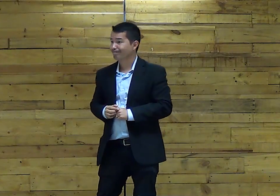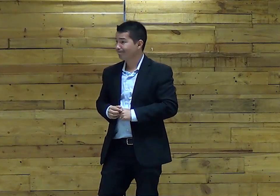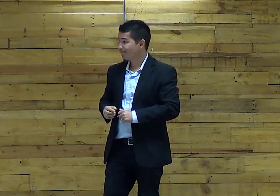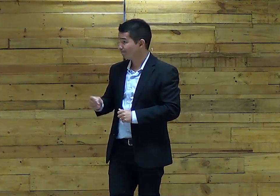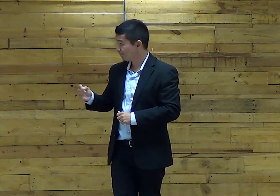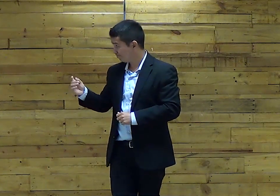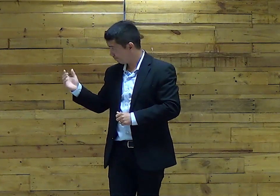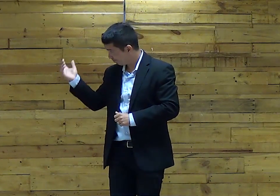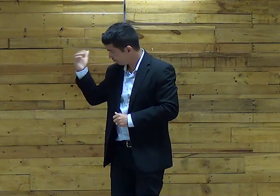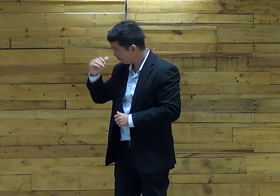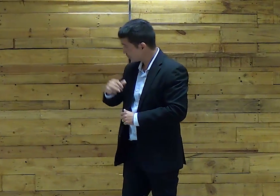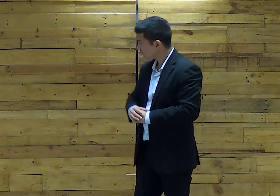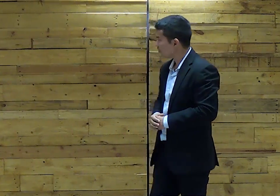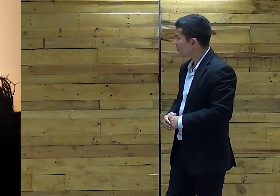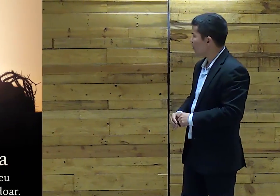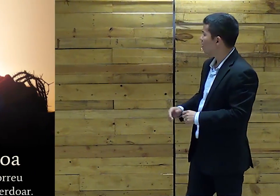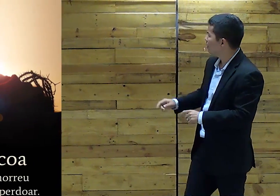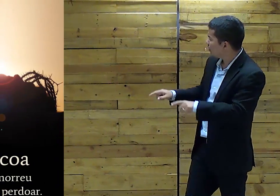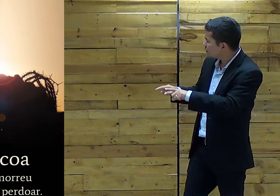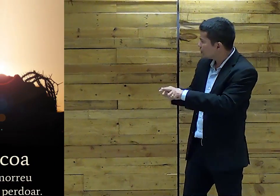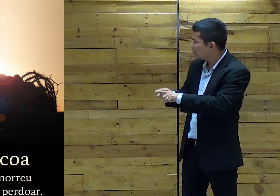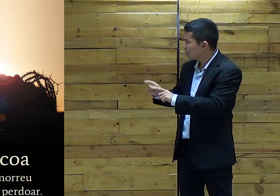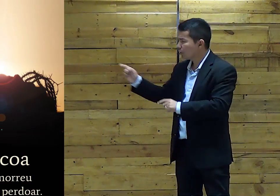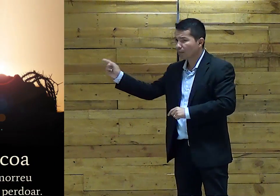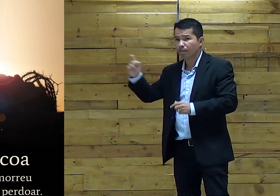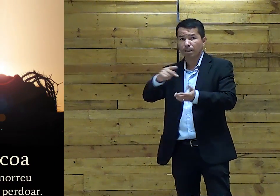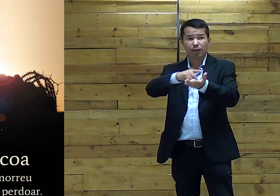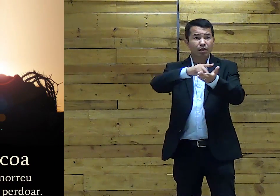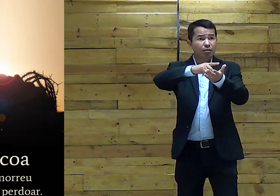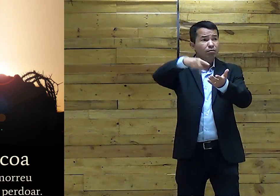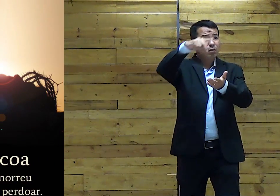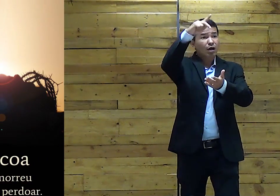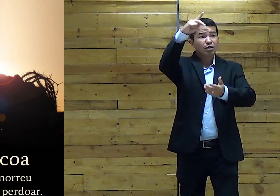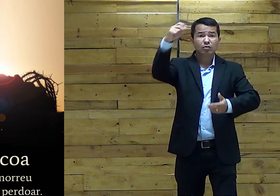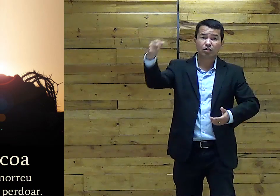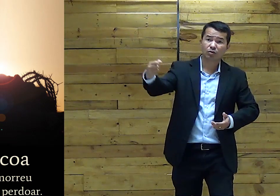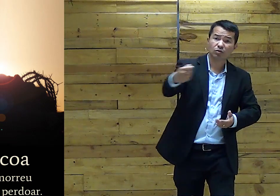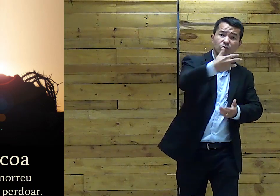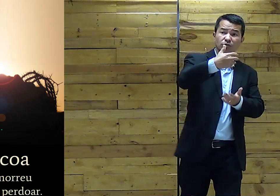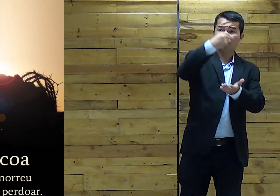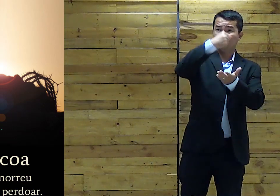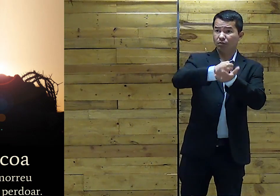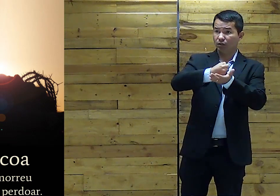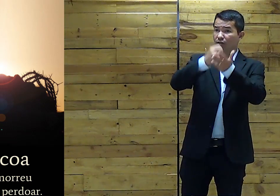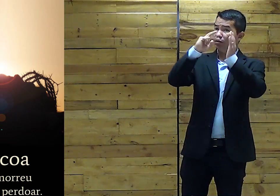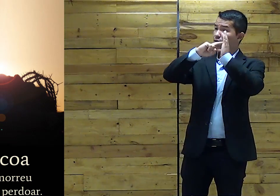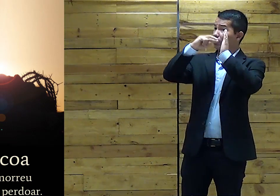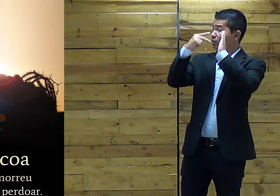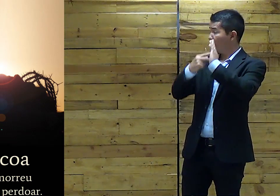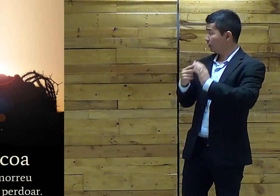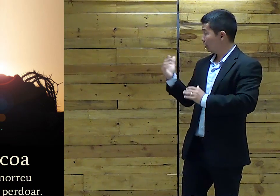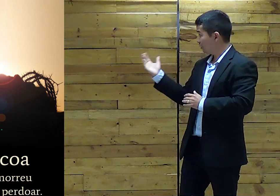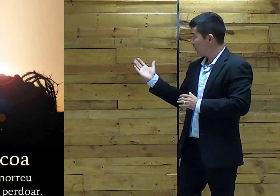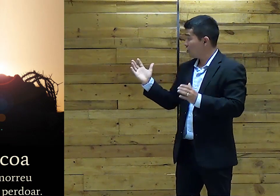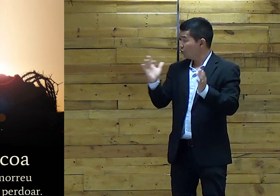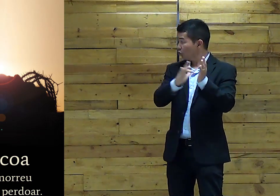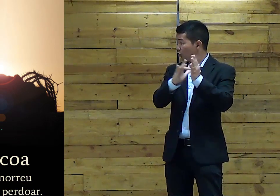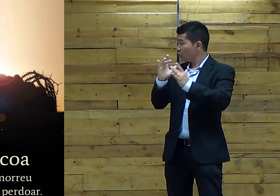equivalente Isso não é bom Também Ali A Páscoa No Novo Testamento Nos mostra Um